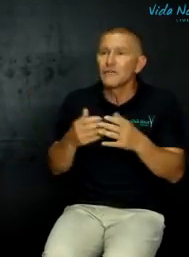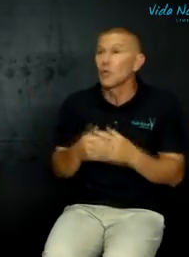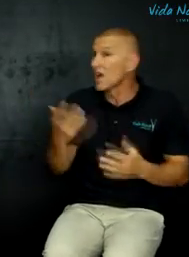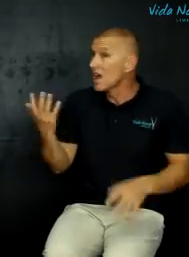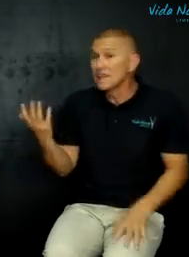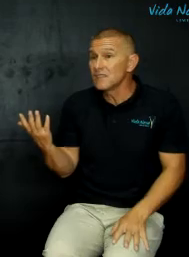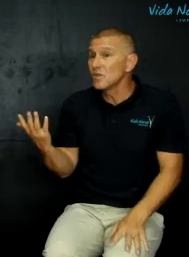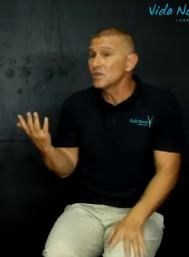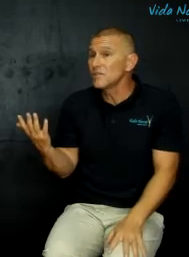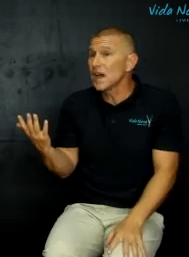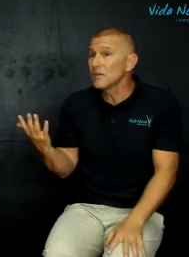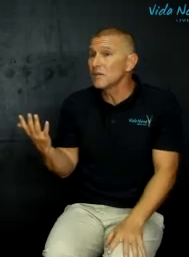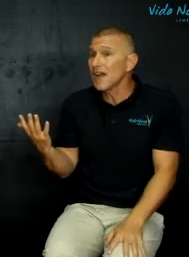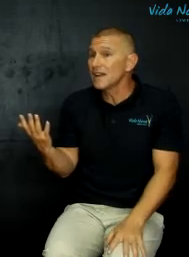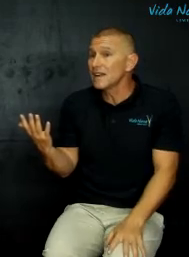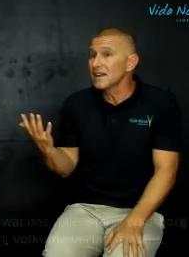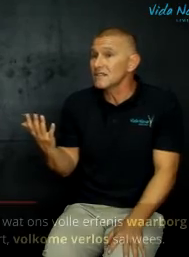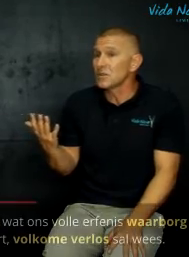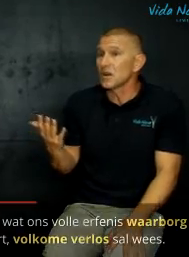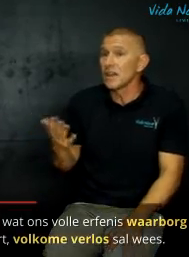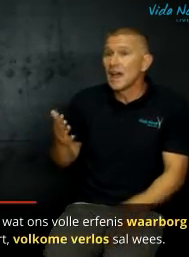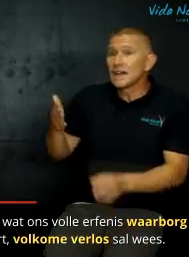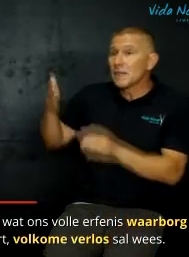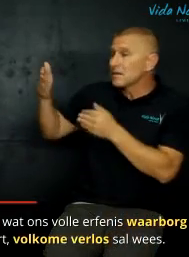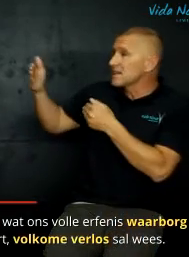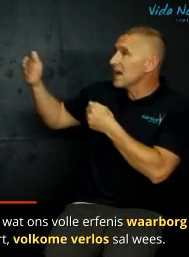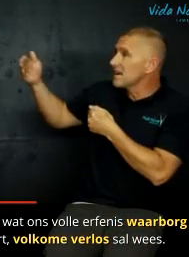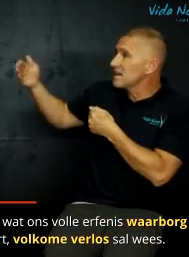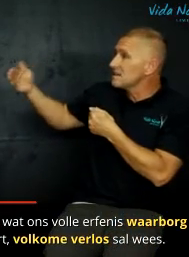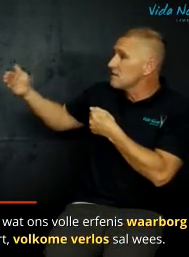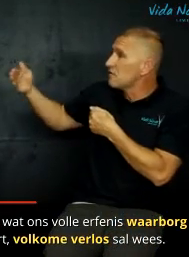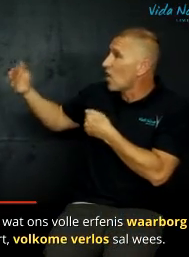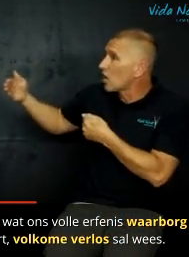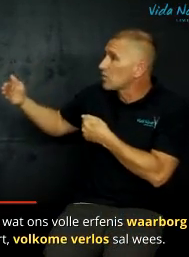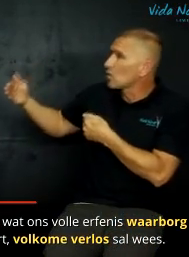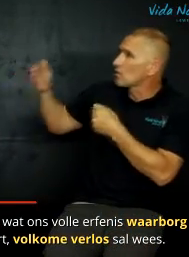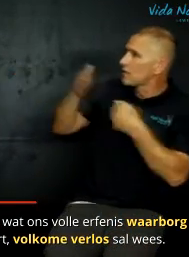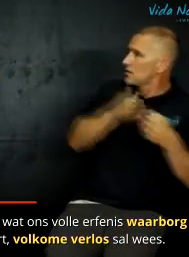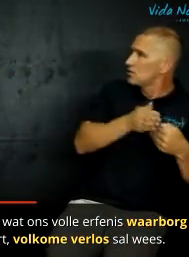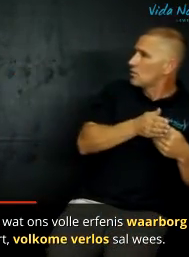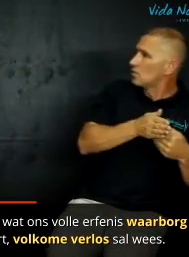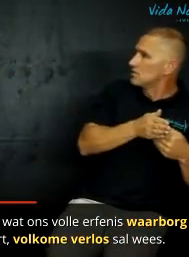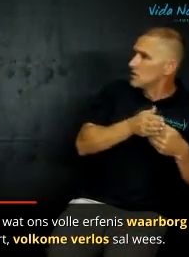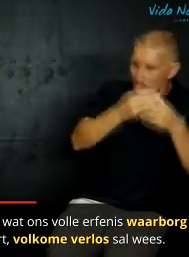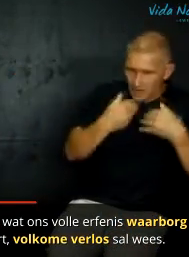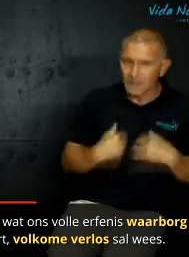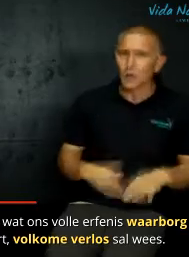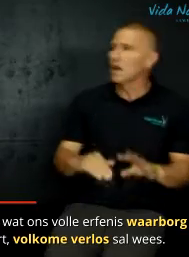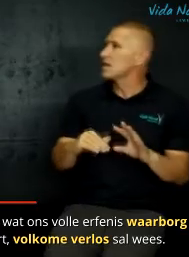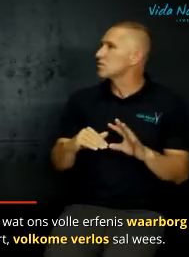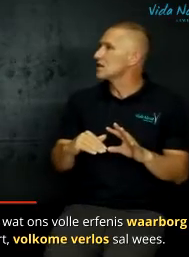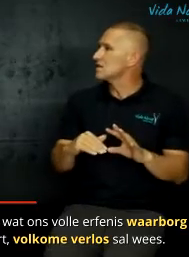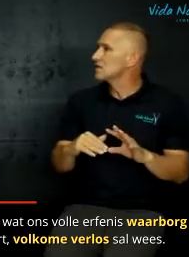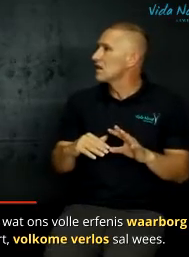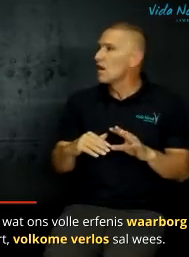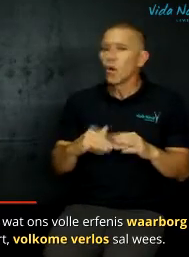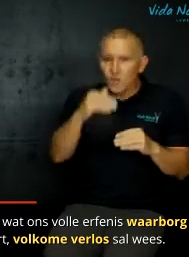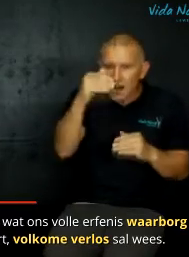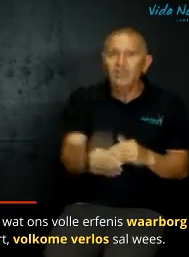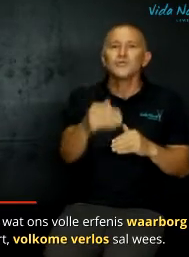volk dis ook hoe die bybel oor die heilige geest praat die bybel sê die heilige geest is die waarborg van die toekomst wat nou al in ons is ons gaan